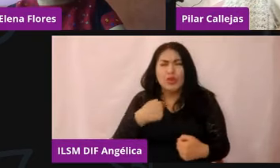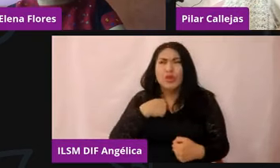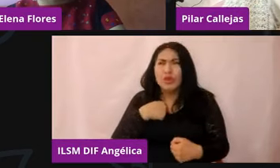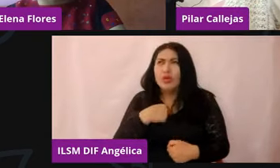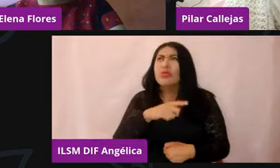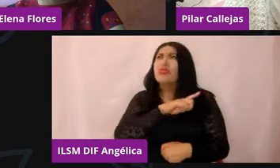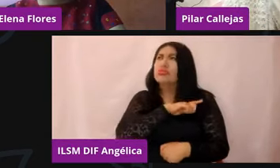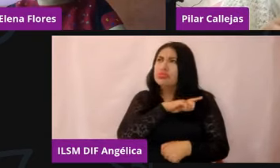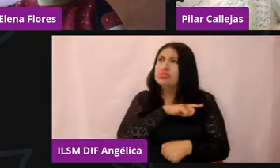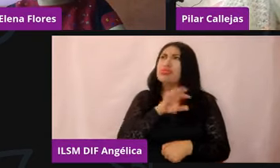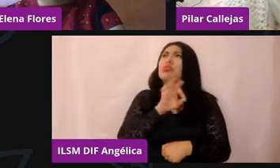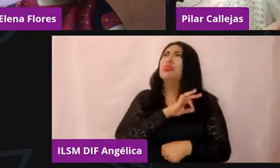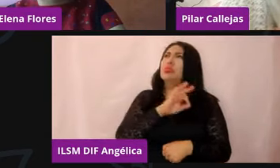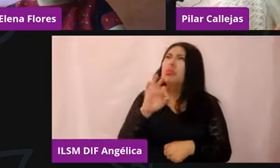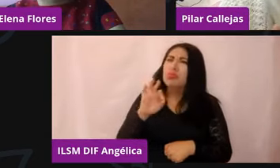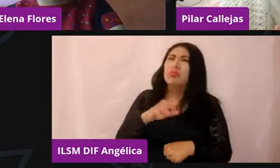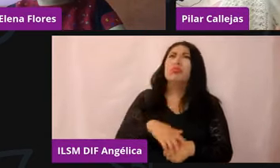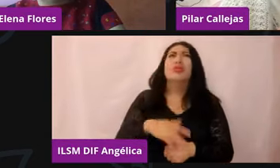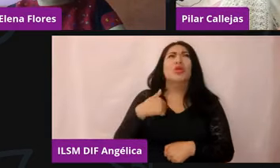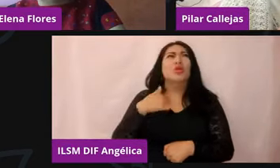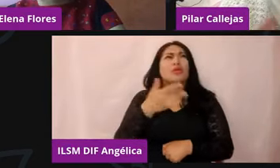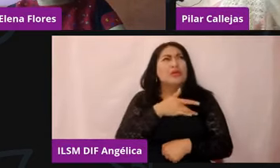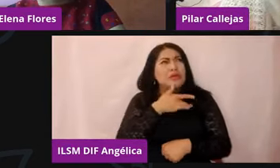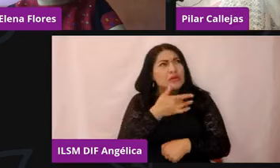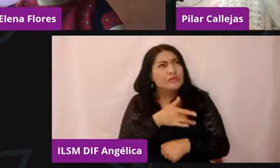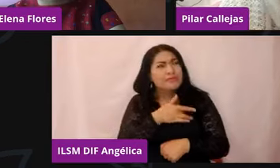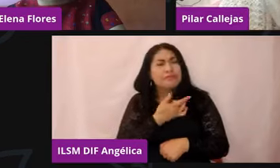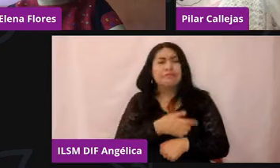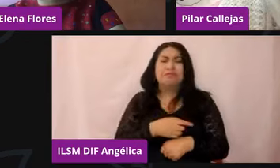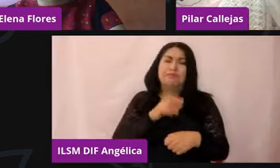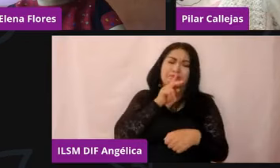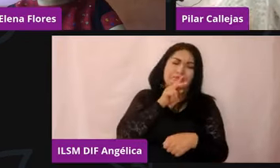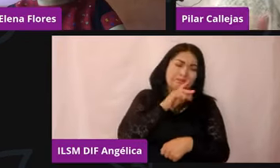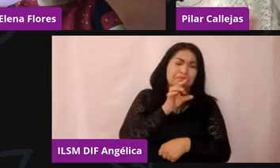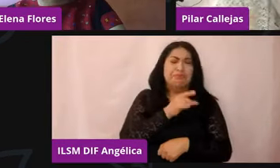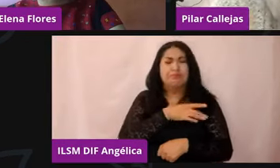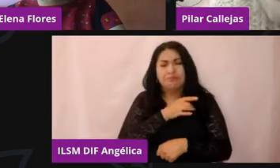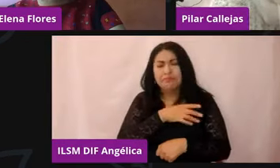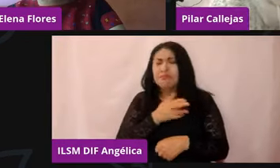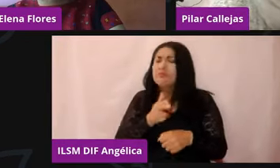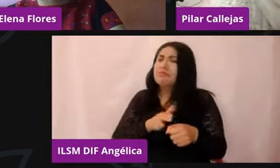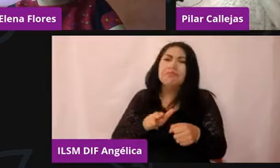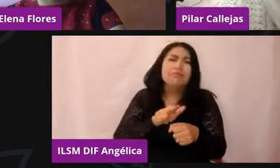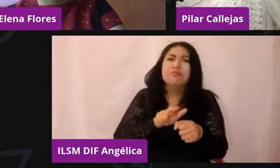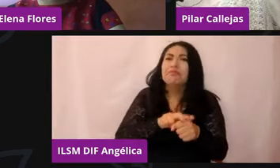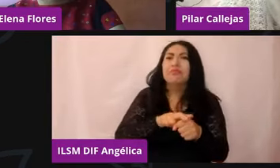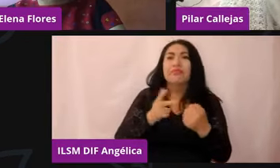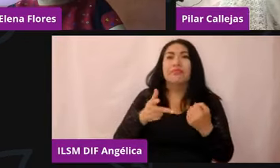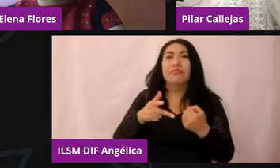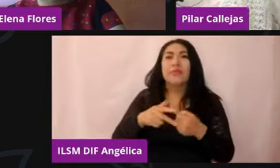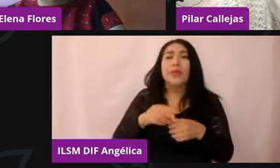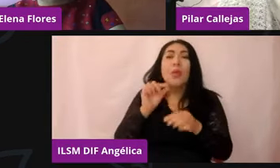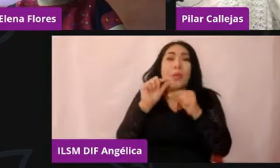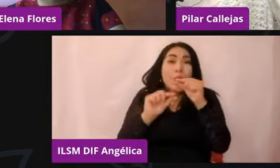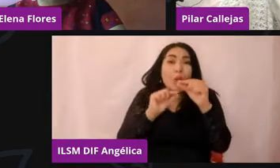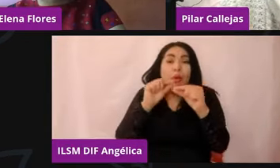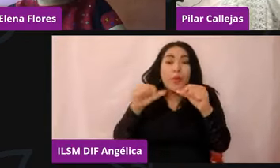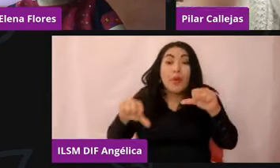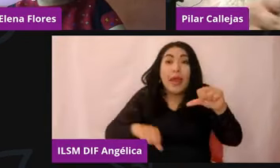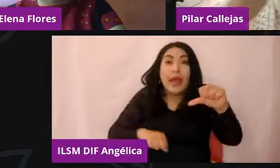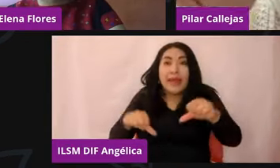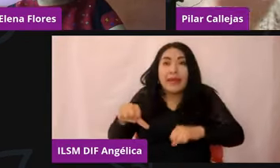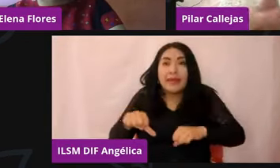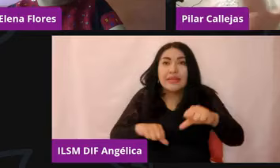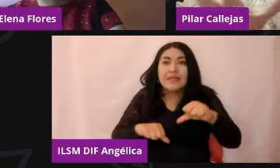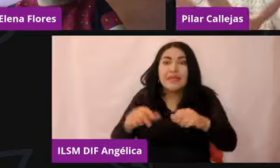olvidar otra vez las cosas y poco a poco ir retomando mis actividades y si necesito ayuda, pues pedir ayuda.